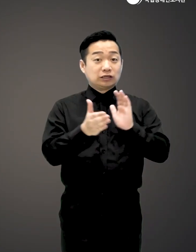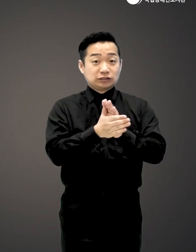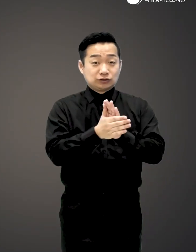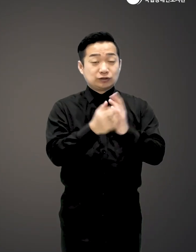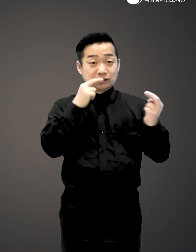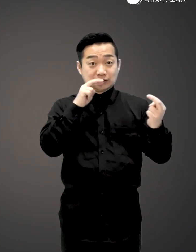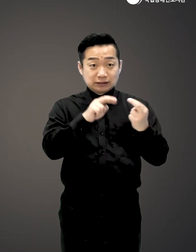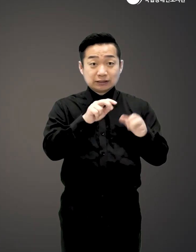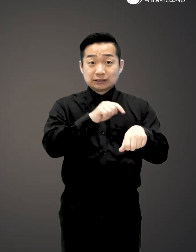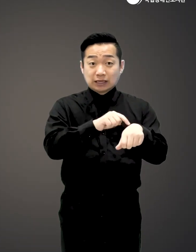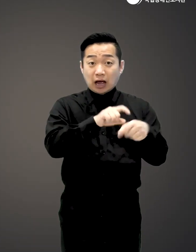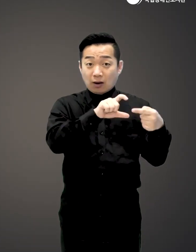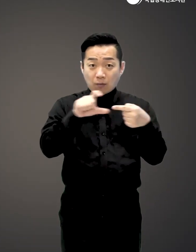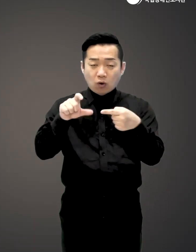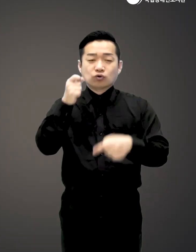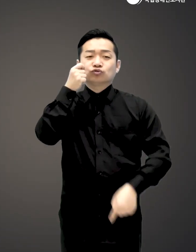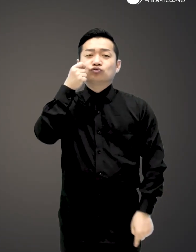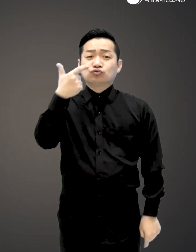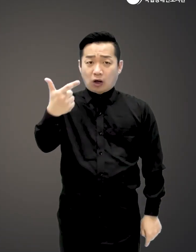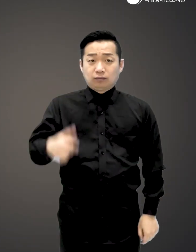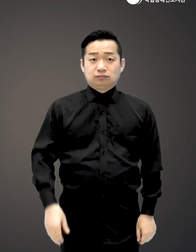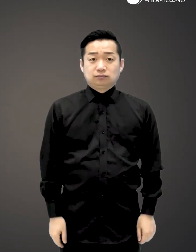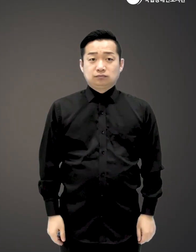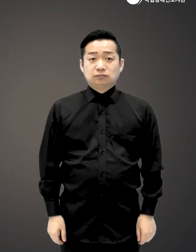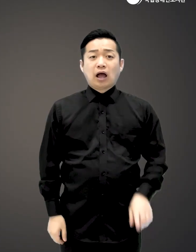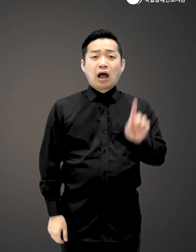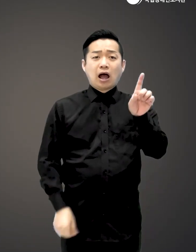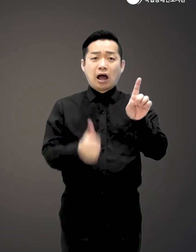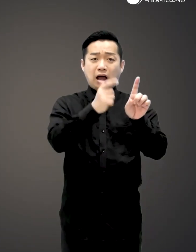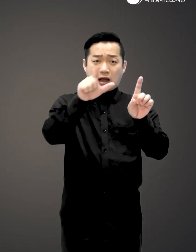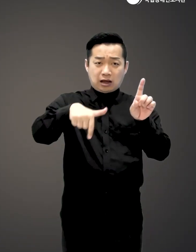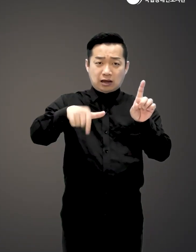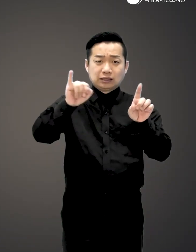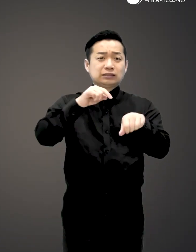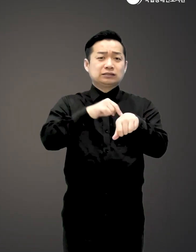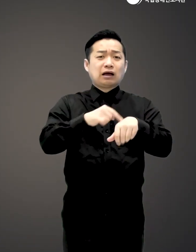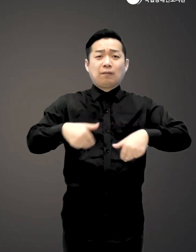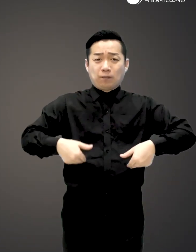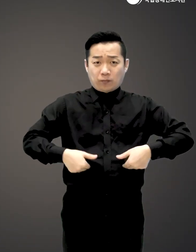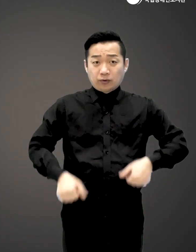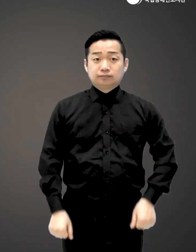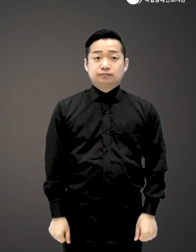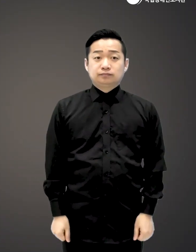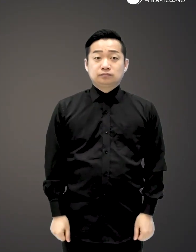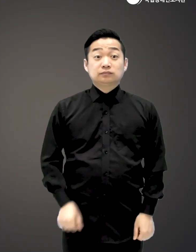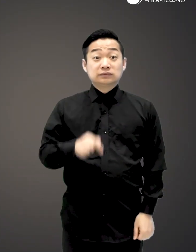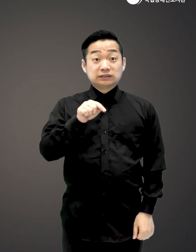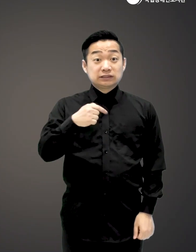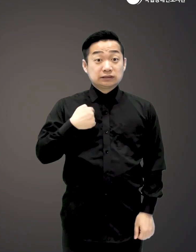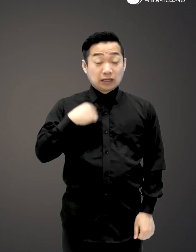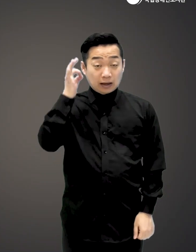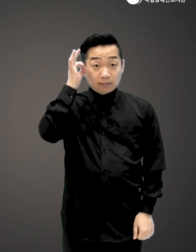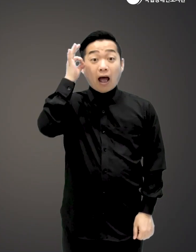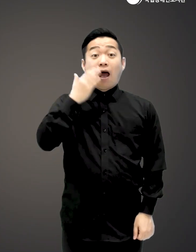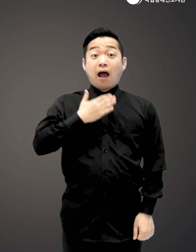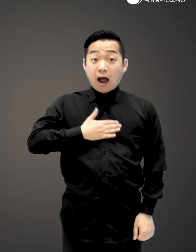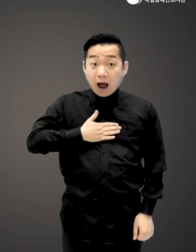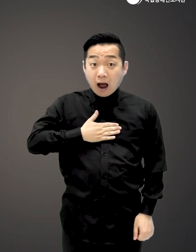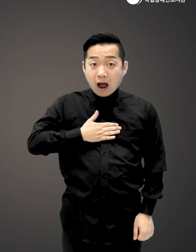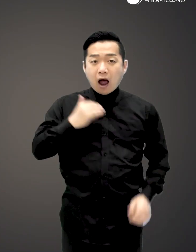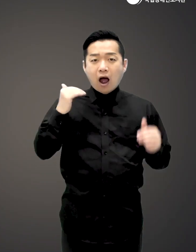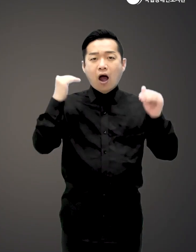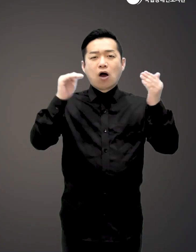친해지는데 걸린 시간은 평균 6개월 즉 한 학기가 걸렸어요 이 사실을 깨달은 건